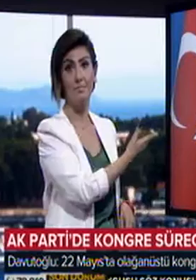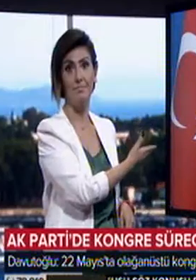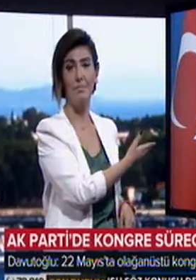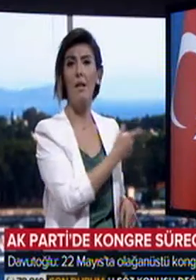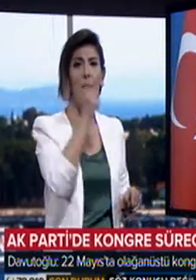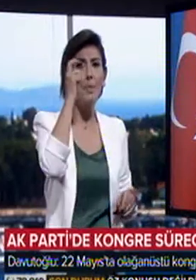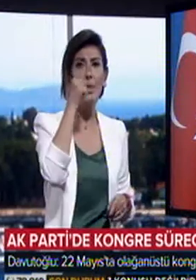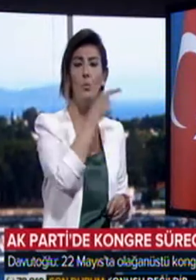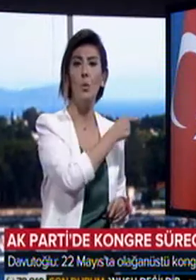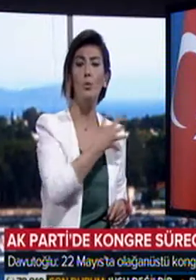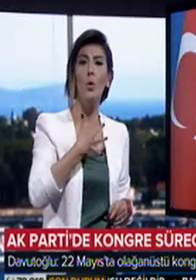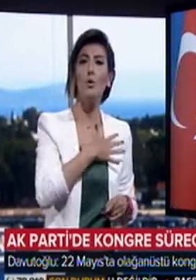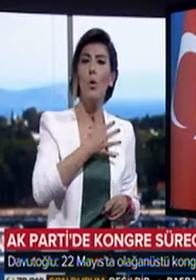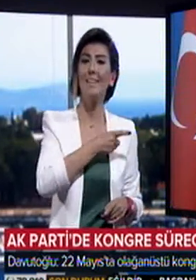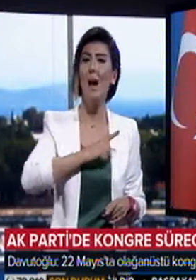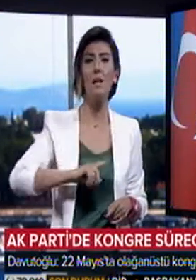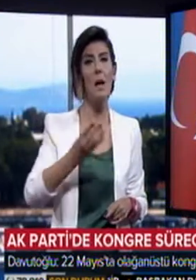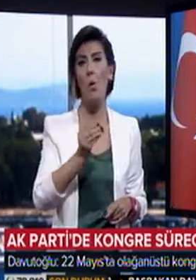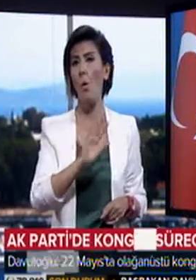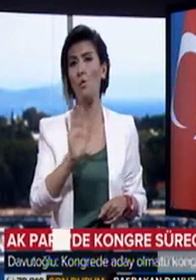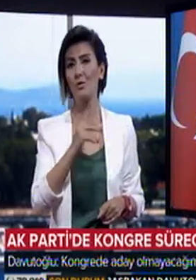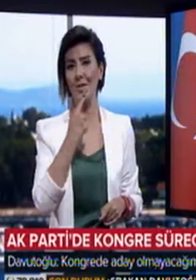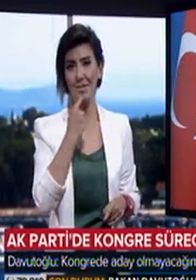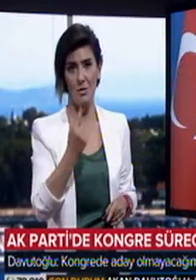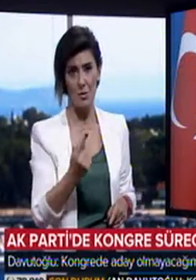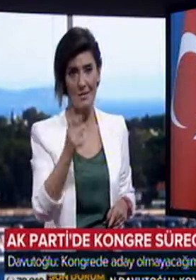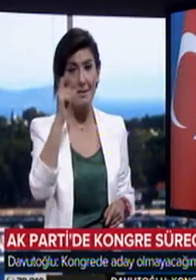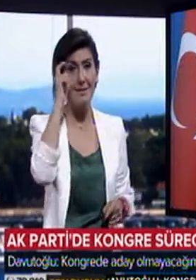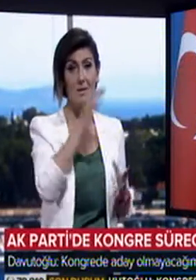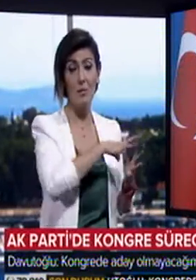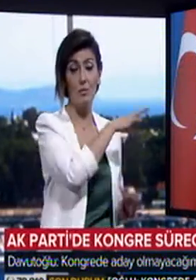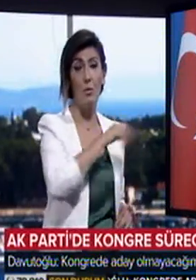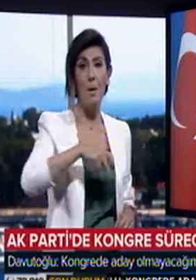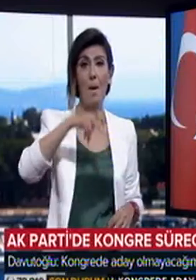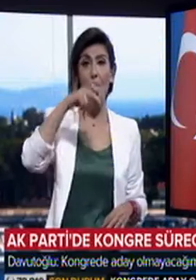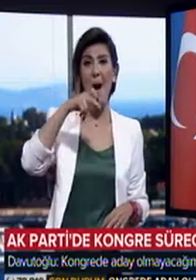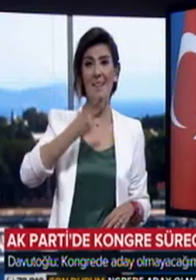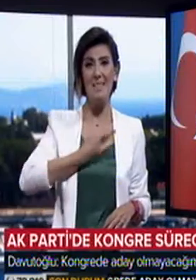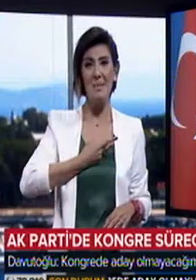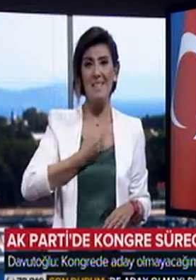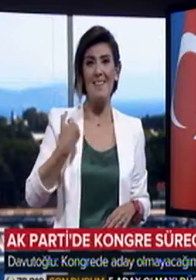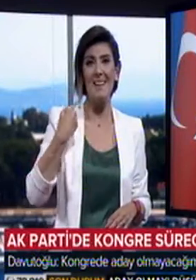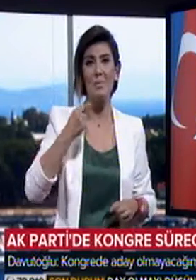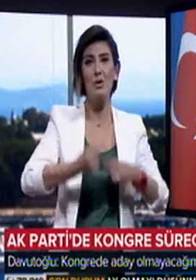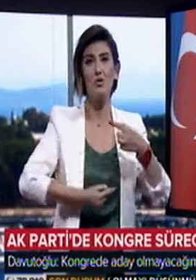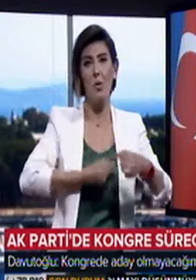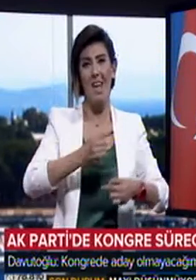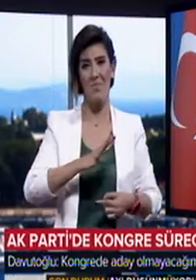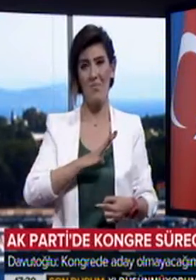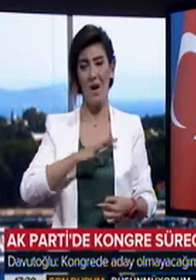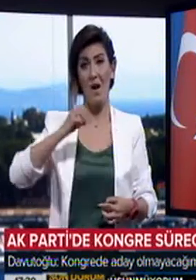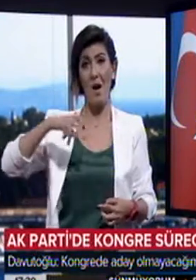açıkladı. Davutoğlu kongrede aday olmayacağını belirtti. Davutoğlu, partimiz yeni bir dönemin